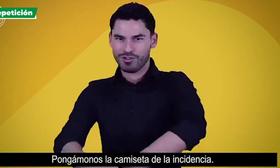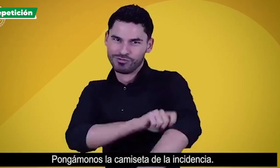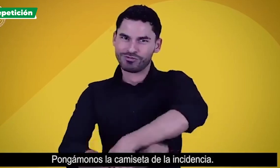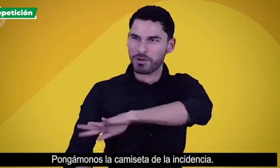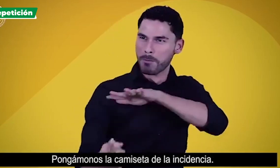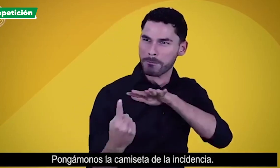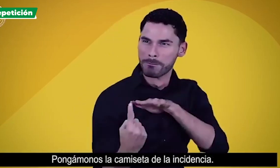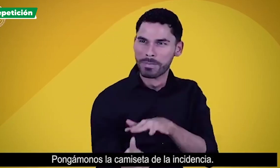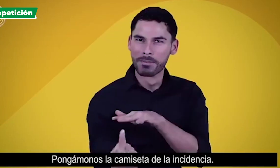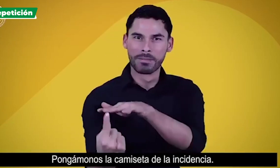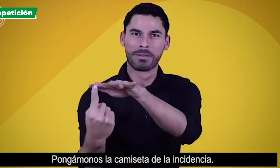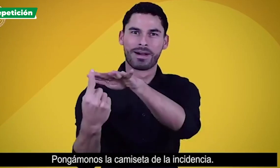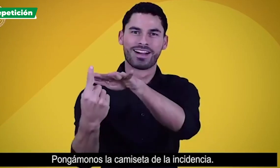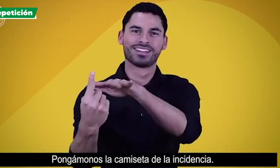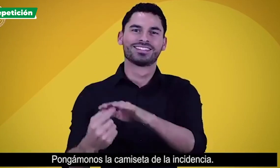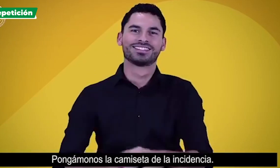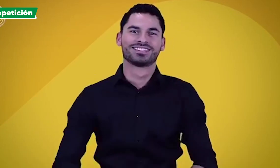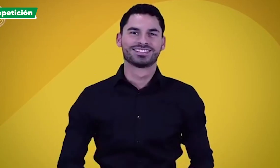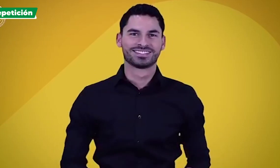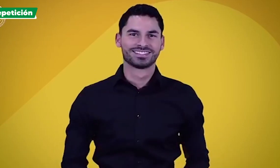pongámonos la camiseta de la incidencia